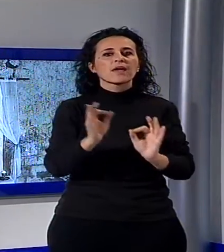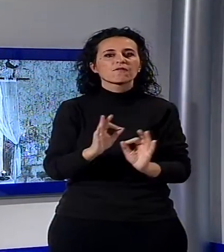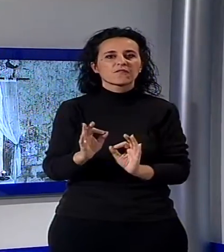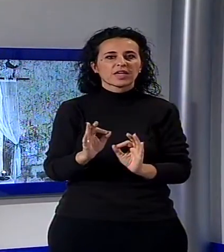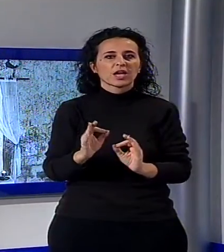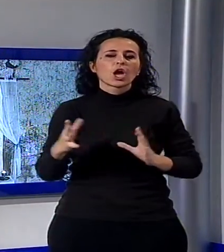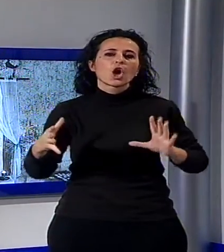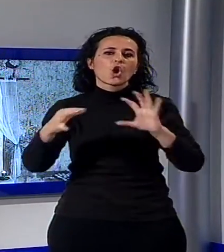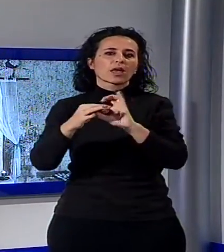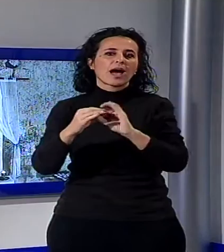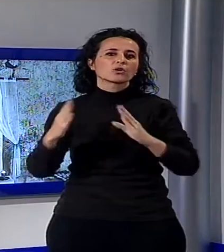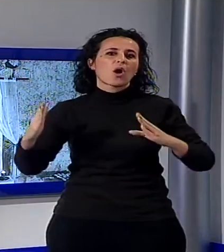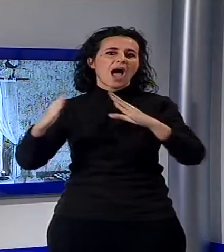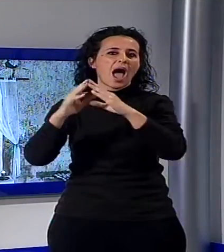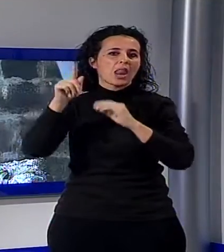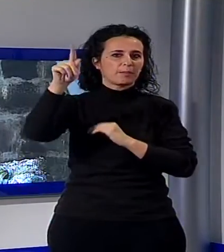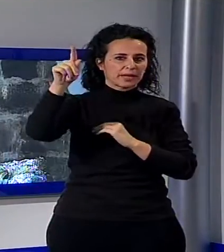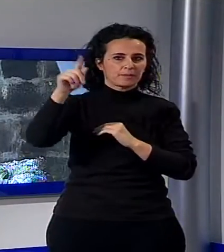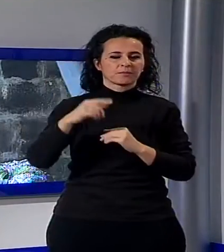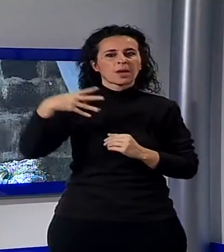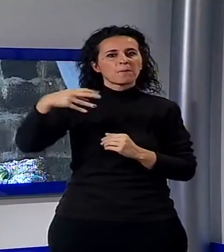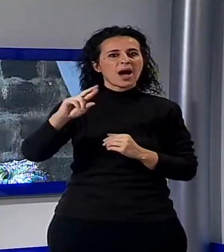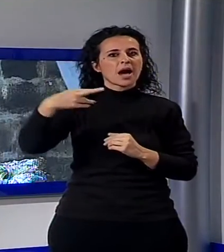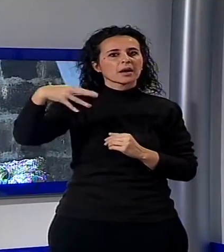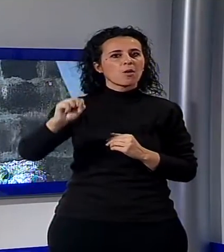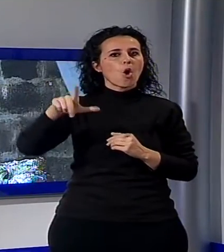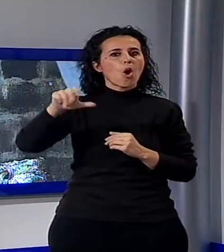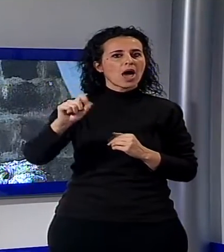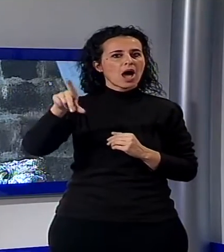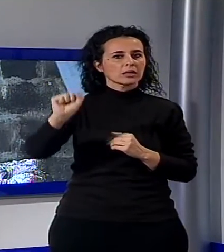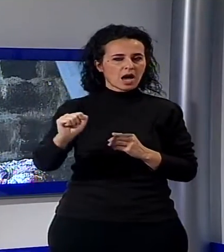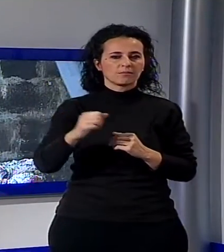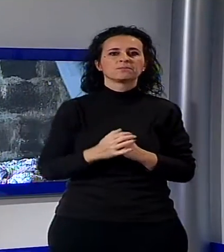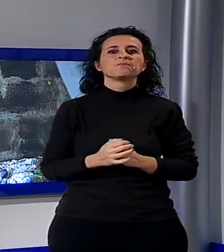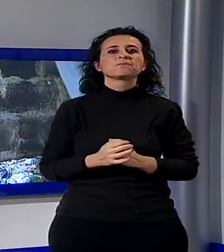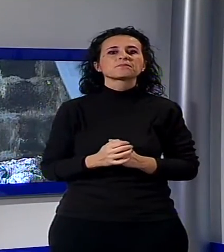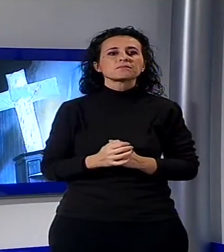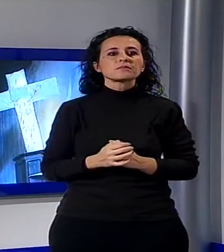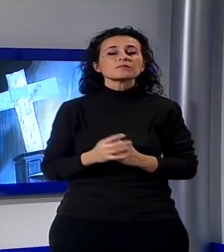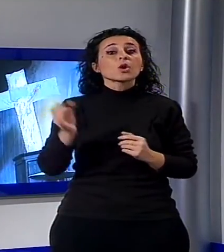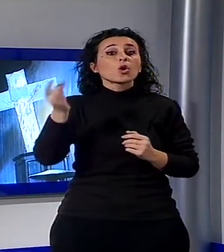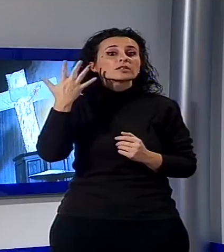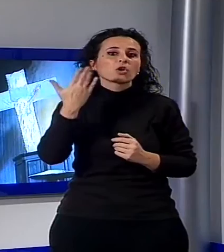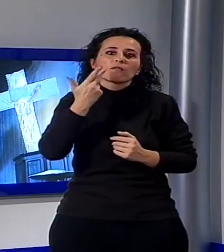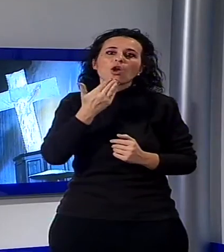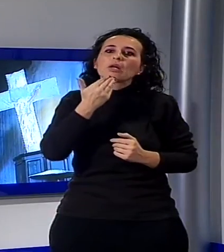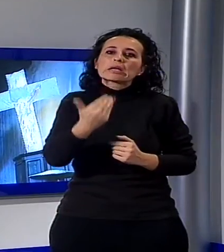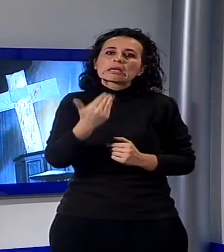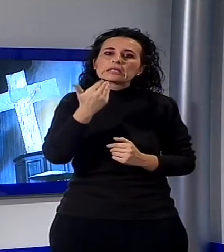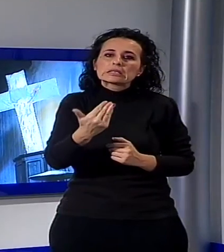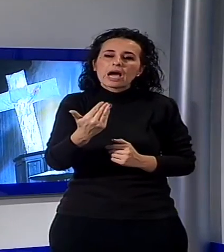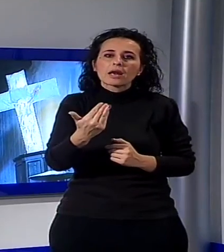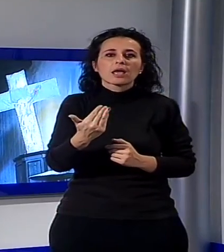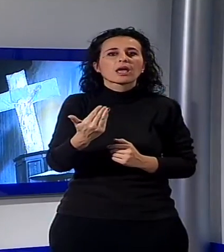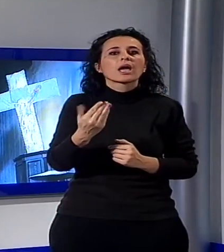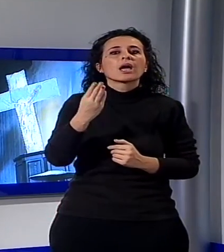praticamente messo una croce sul pulpito che anzi con alcune occasioni per ringraziare Beatrice Basile e Jacopo da San